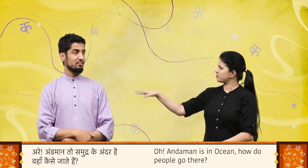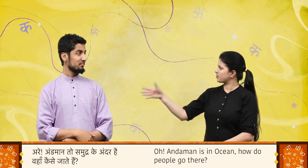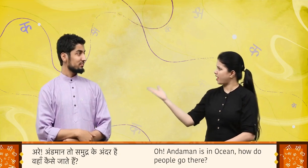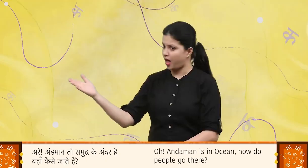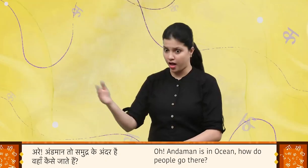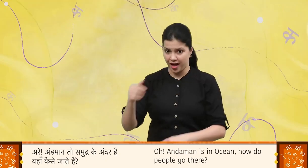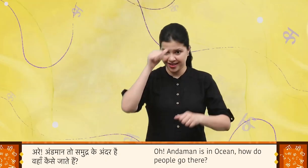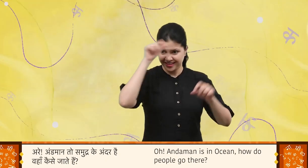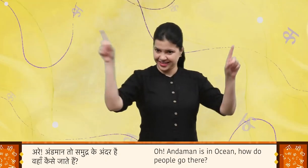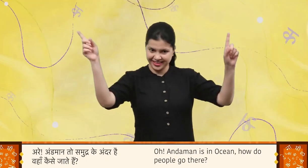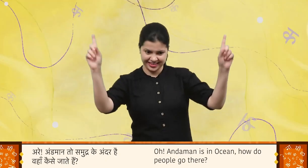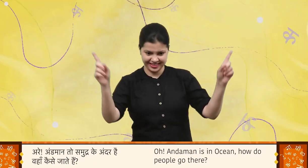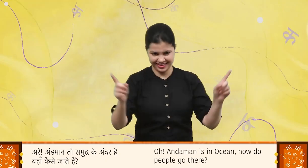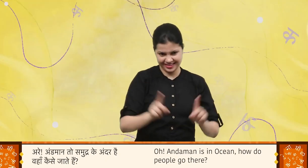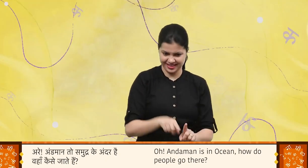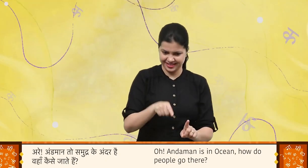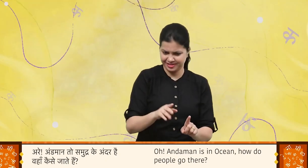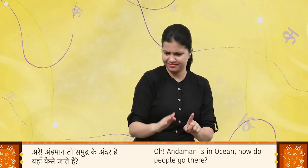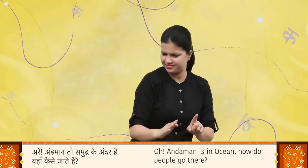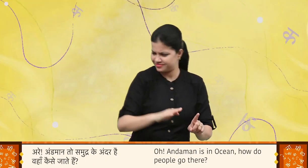अरे अंडमान तो समुद्र के अंदर है